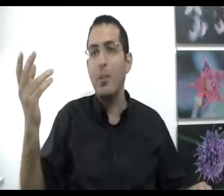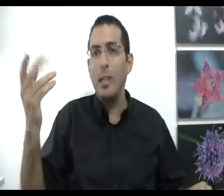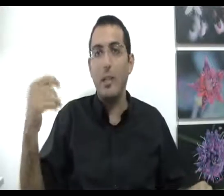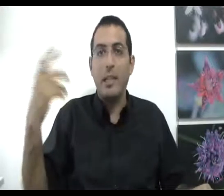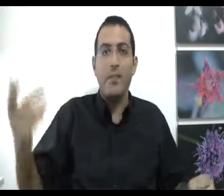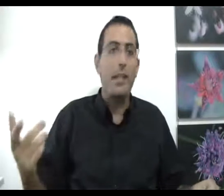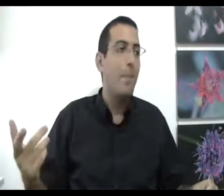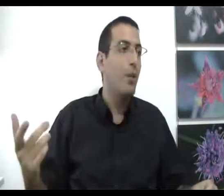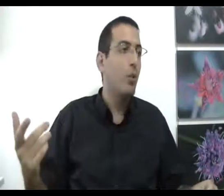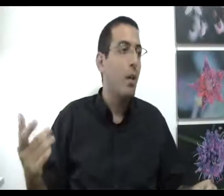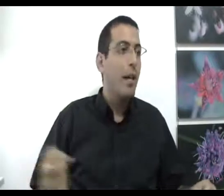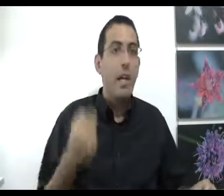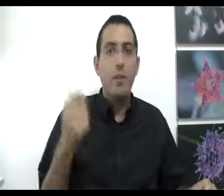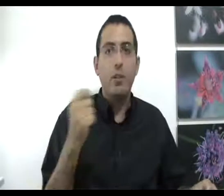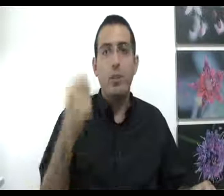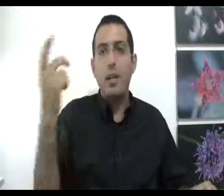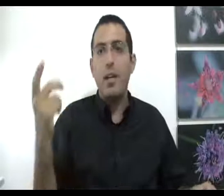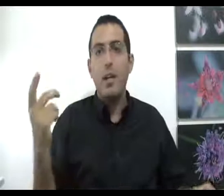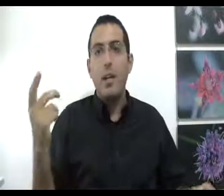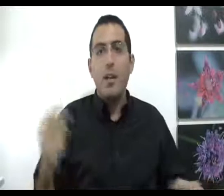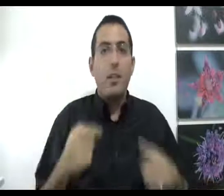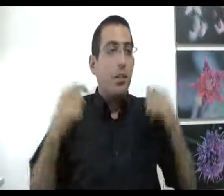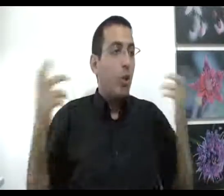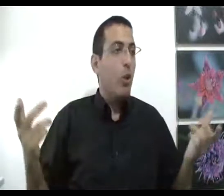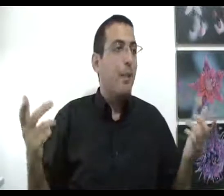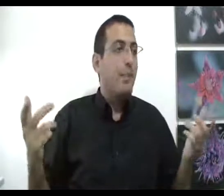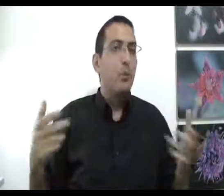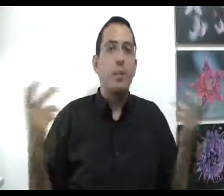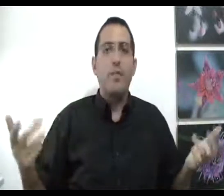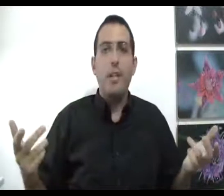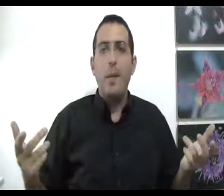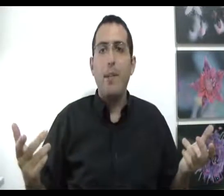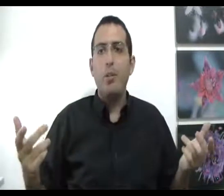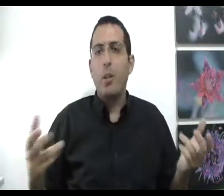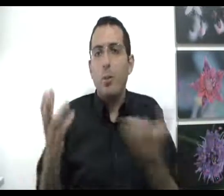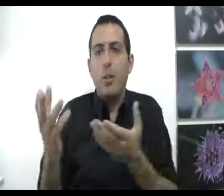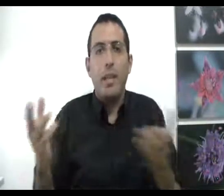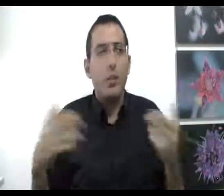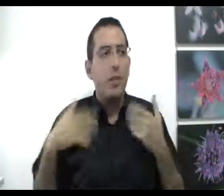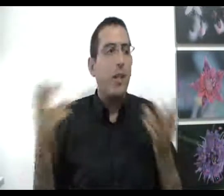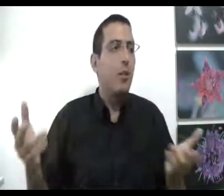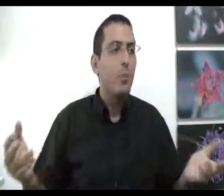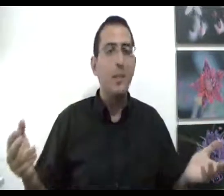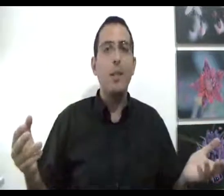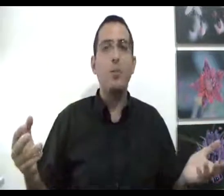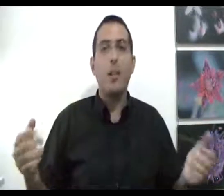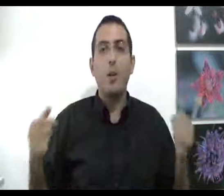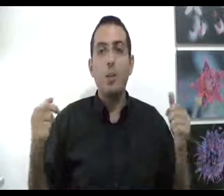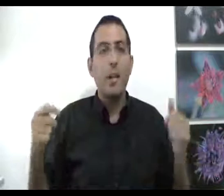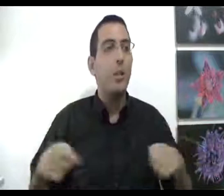גדולה שלך כי אתה מפחד לעבד אותו אם הטוב שלך תלוי באיזה משהו אז אתה מפחד לעבד אותו כי הטוב שלך תלוי באיזה משהו וככל שאתה מרגיש